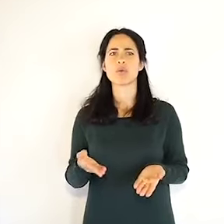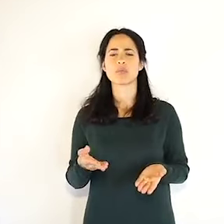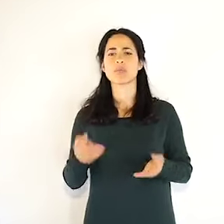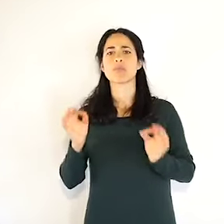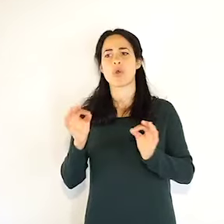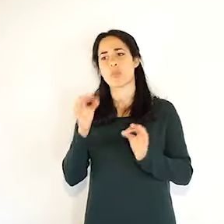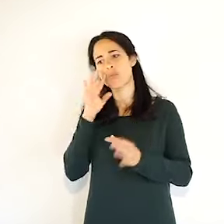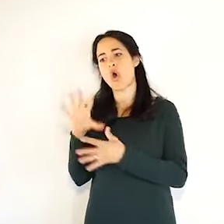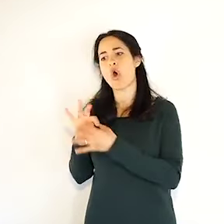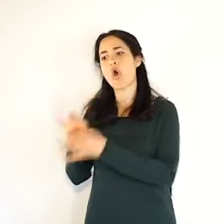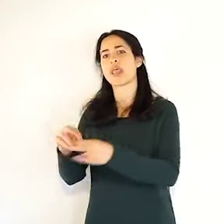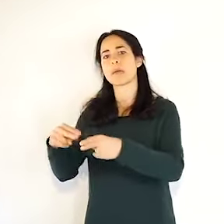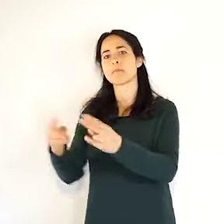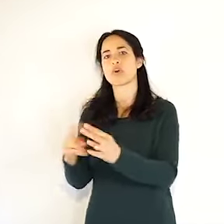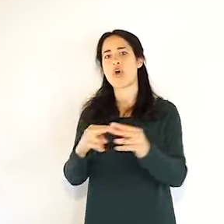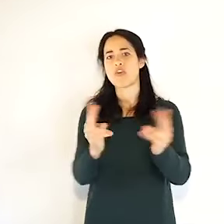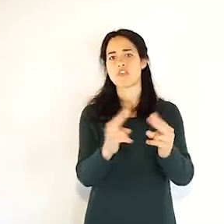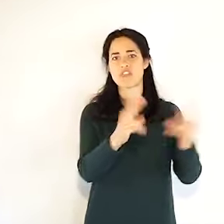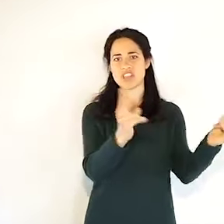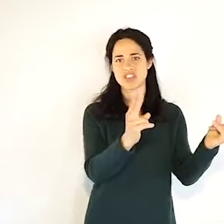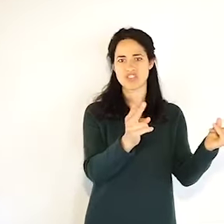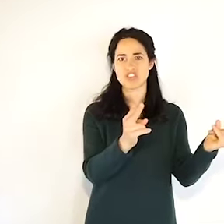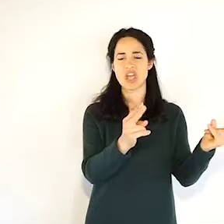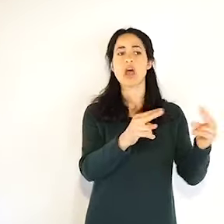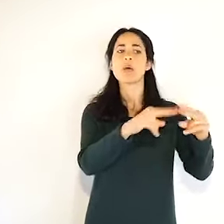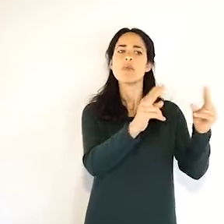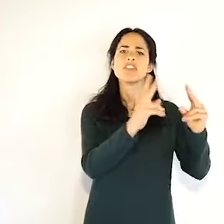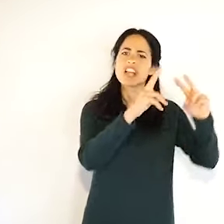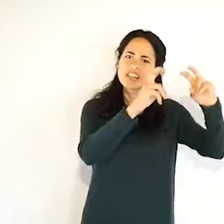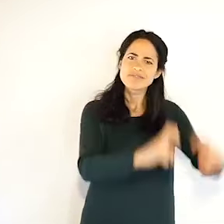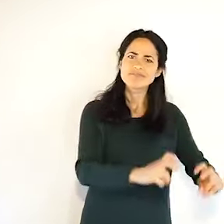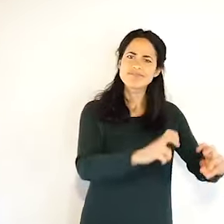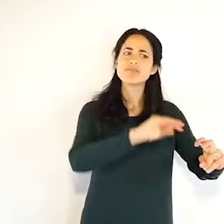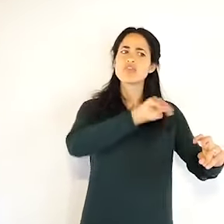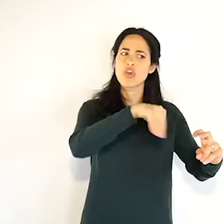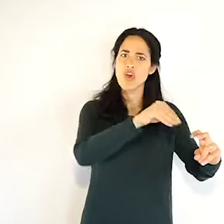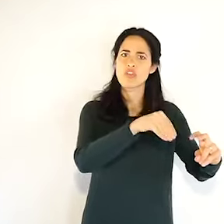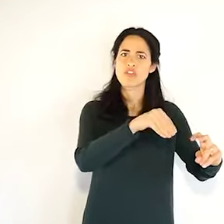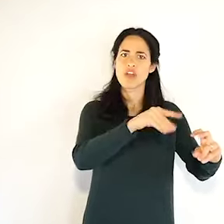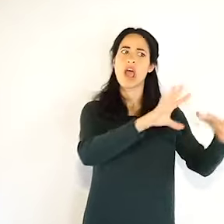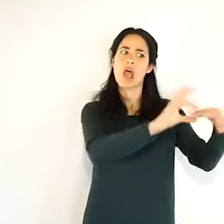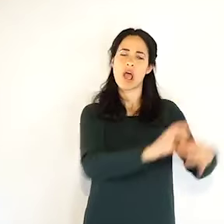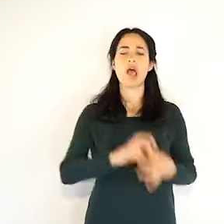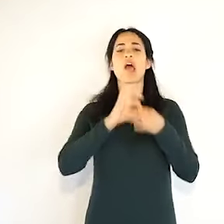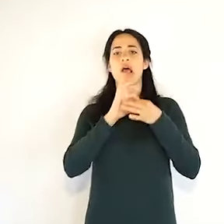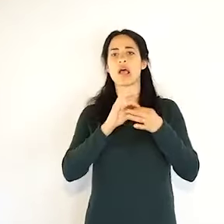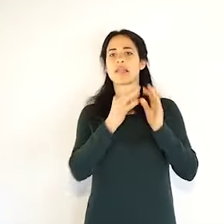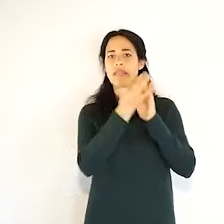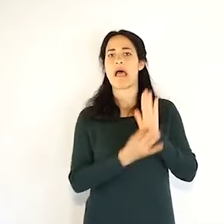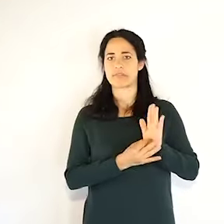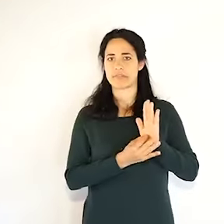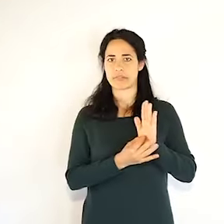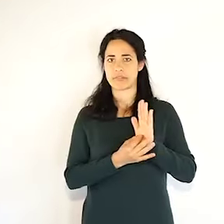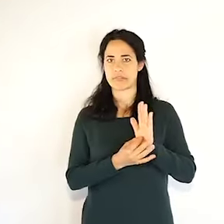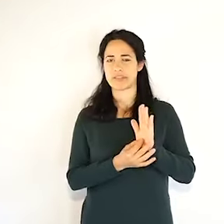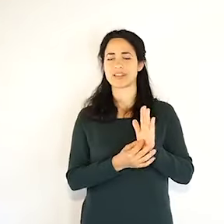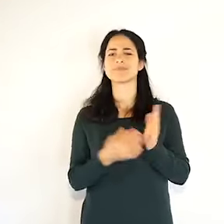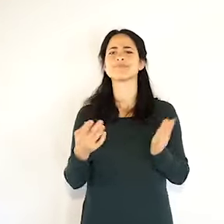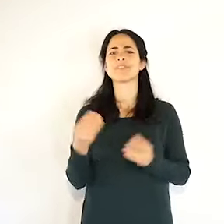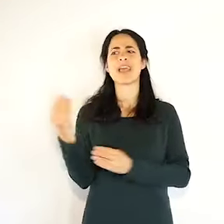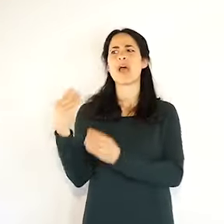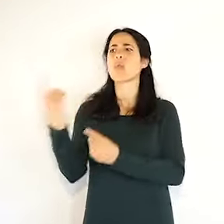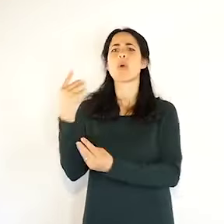casi, nel passato, ma ancora oggi, in alcune province arrivano persone che si ricoverano,